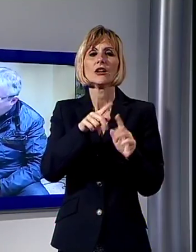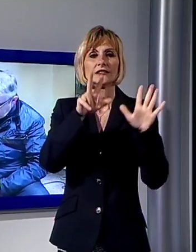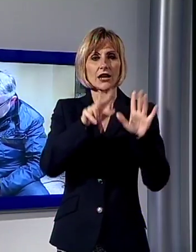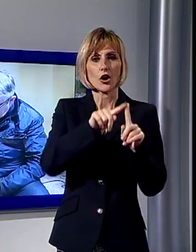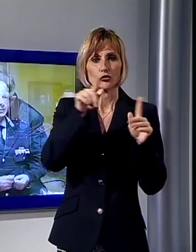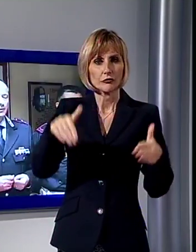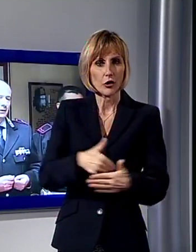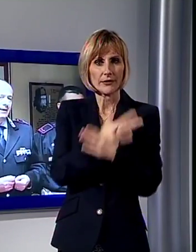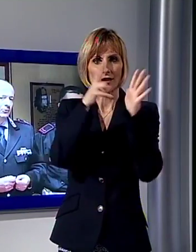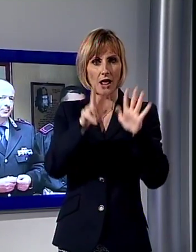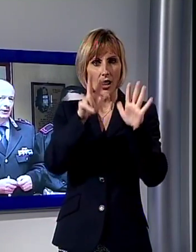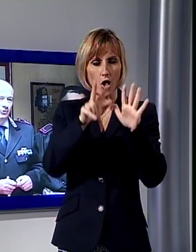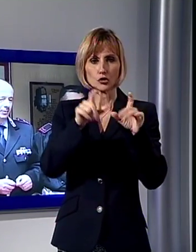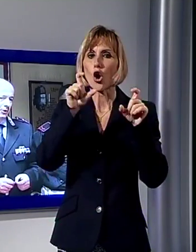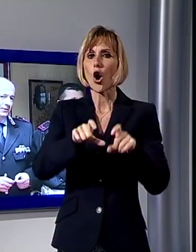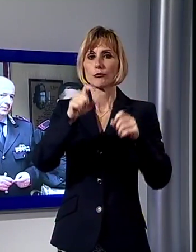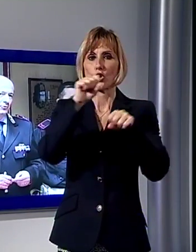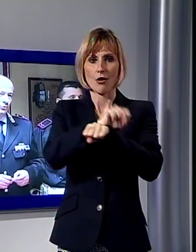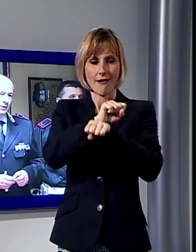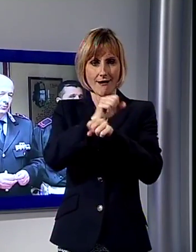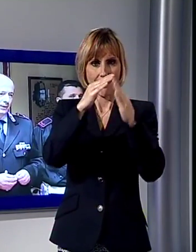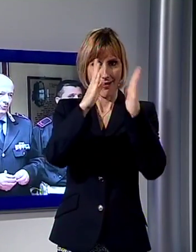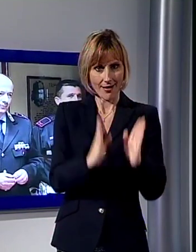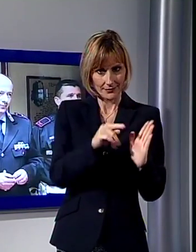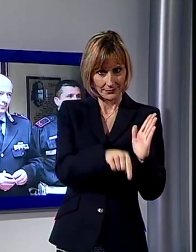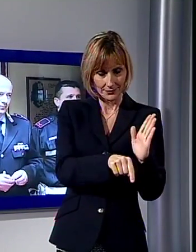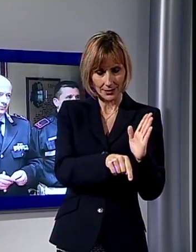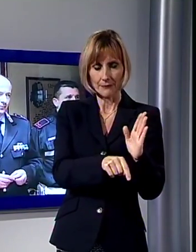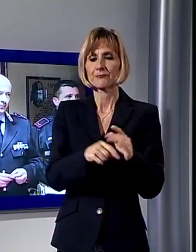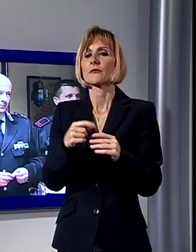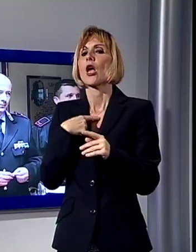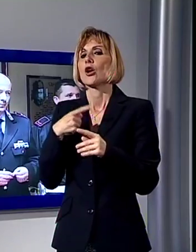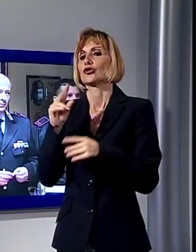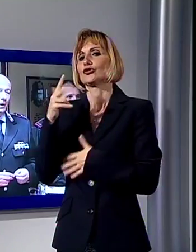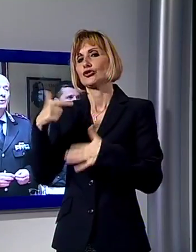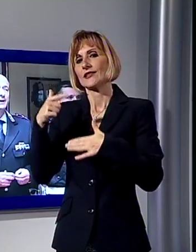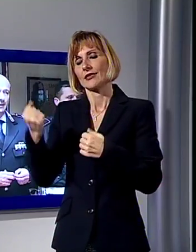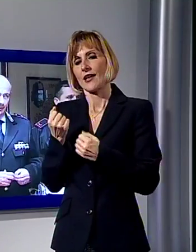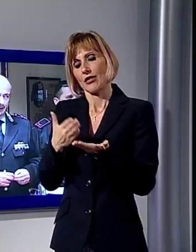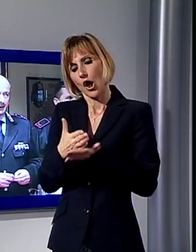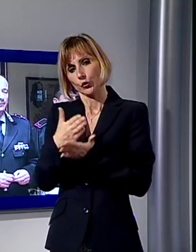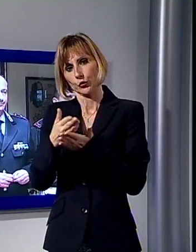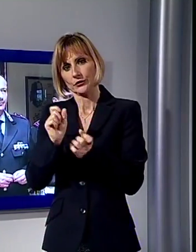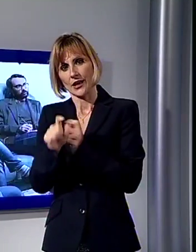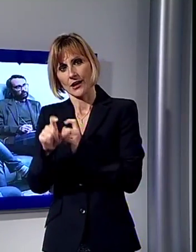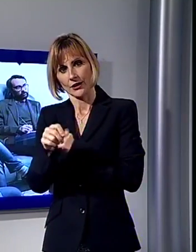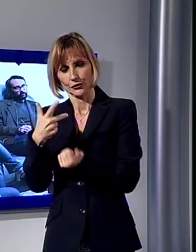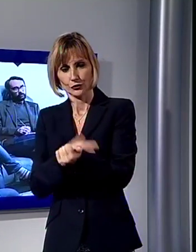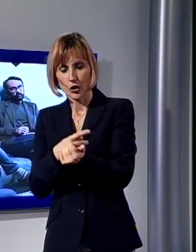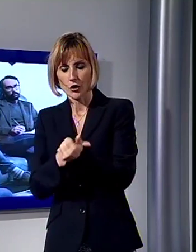mattina, sempre per questioni di spaccio. I ragazzi coinvolti nel giro e segnalati come consumatori di droga fanno parte di